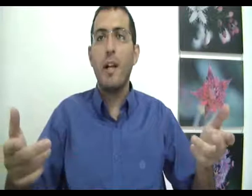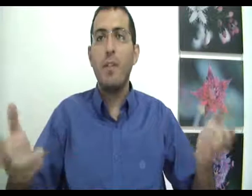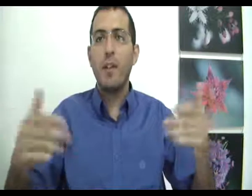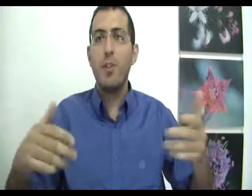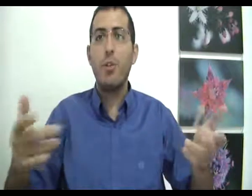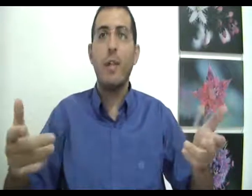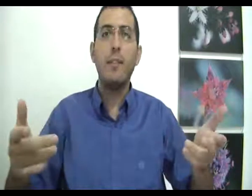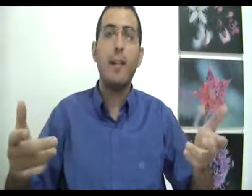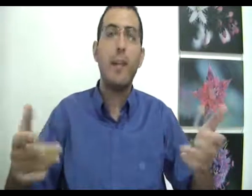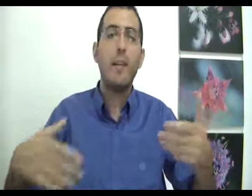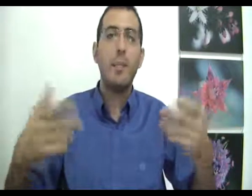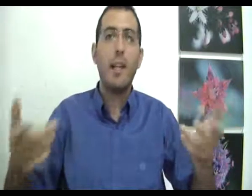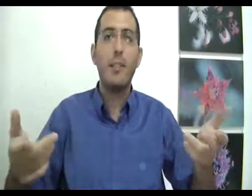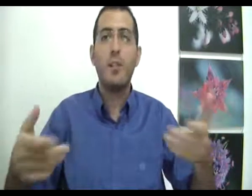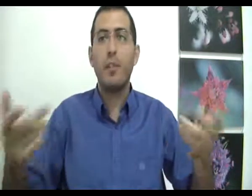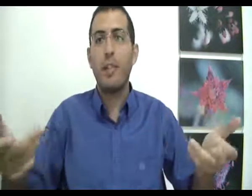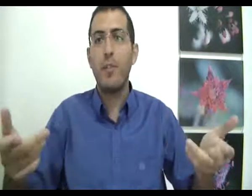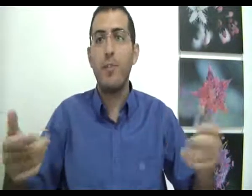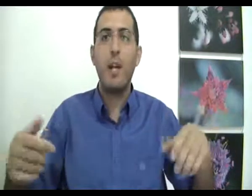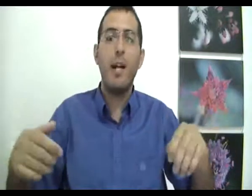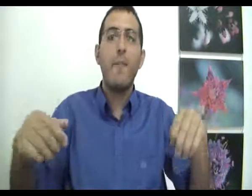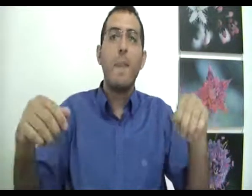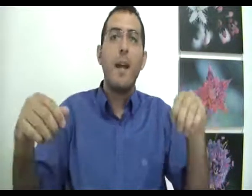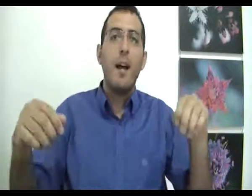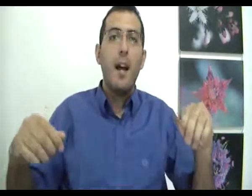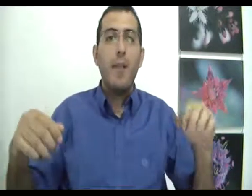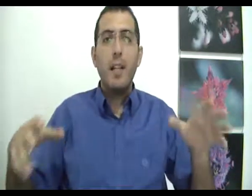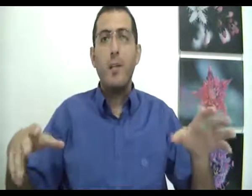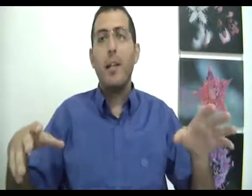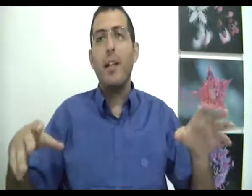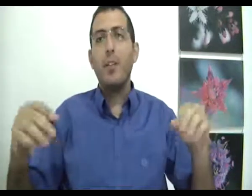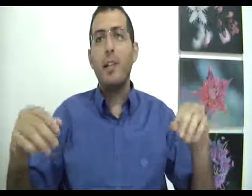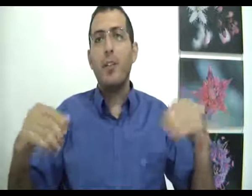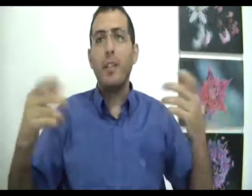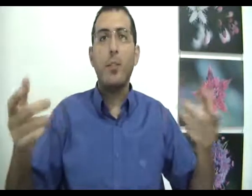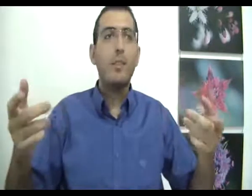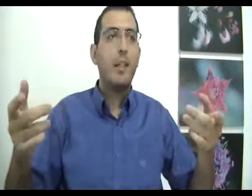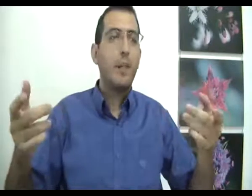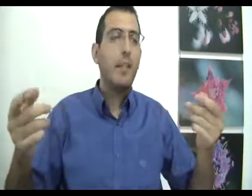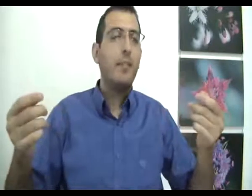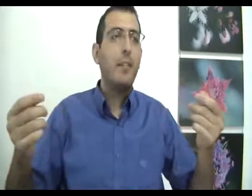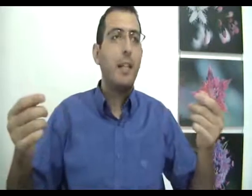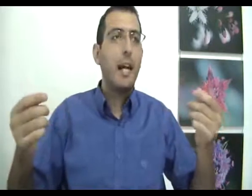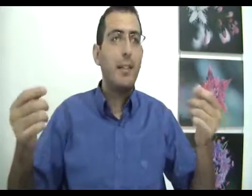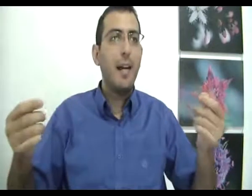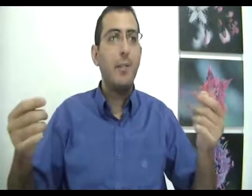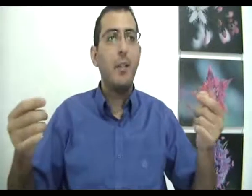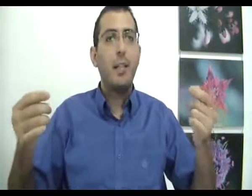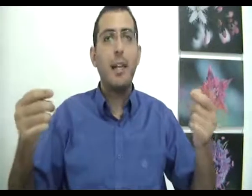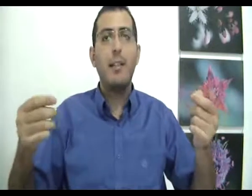כמובן שעוד והגעת כי אם היית מגיע לסוף לא אתה לך שום שאלה אבל אף על פי חד אני רוצה עכשיו לתת עוד איזה היבט לאדם לדעת